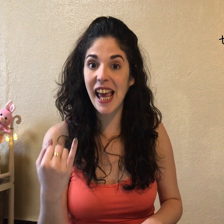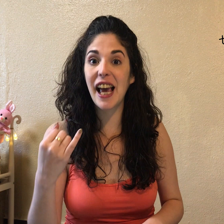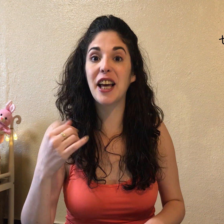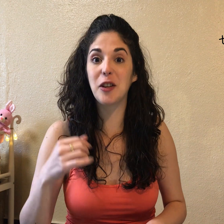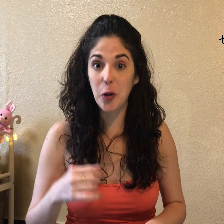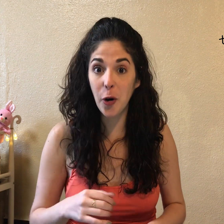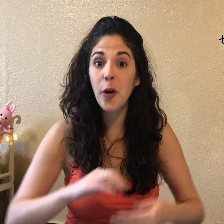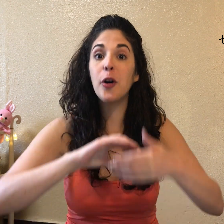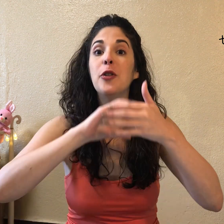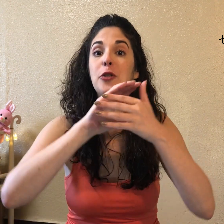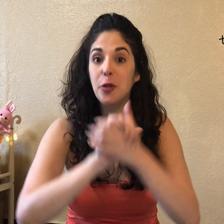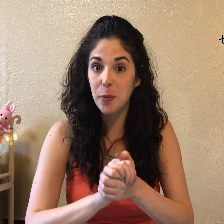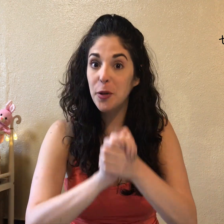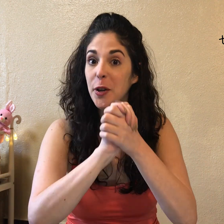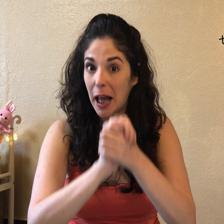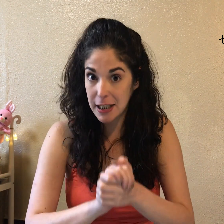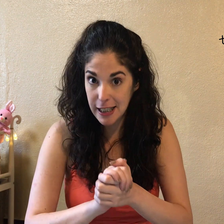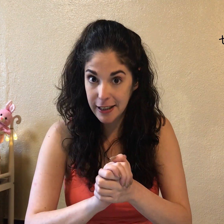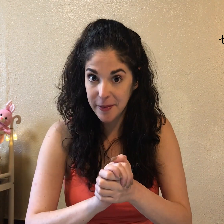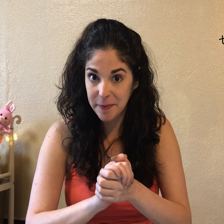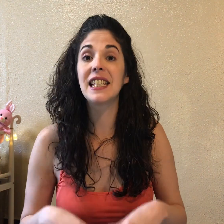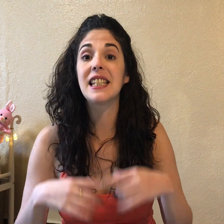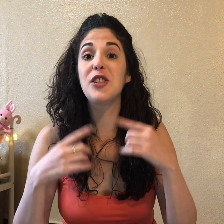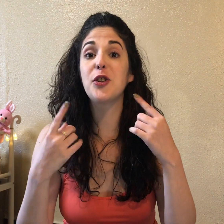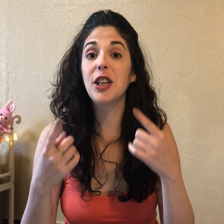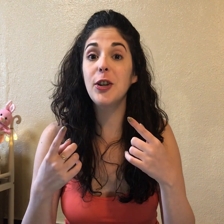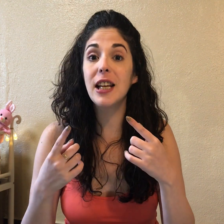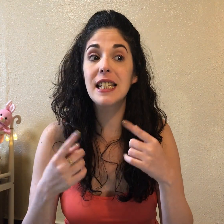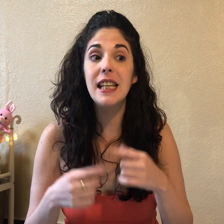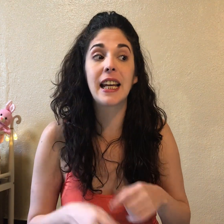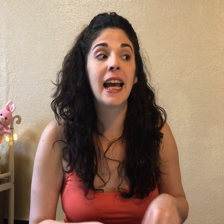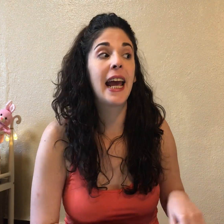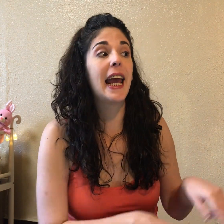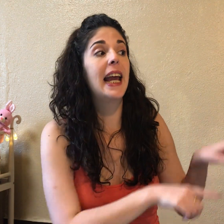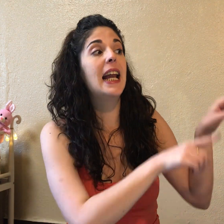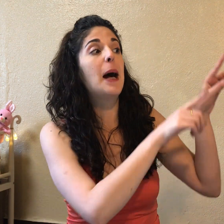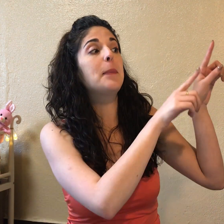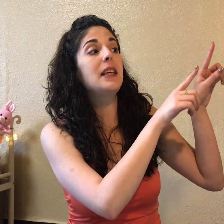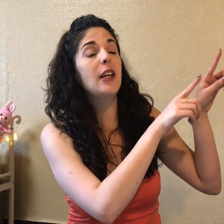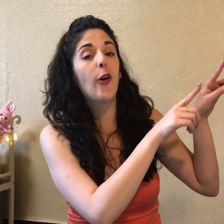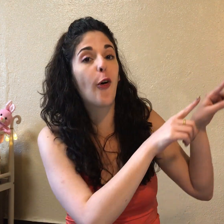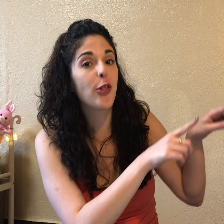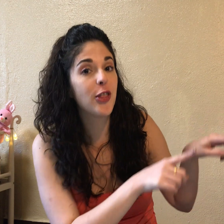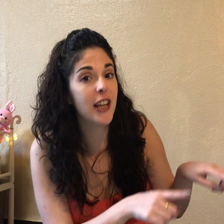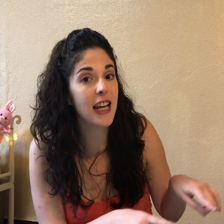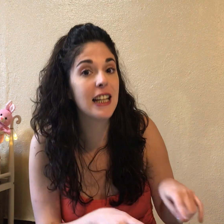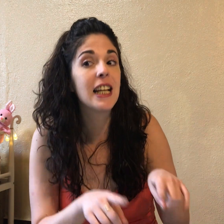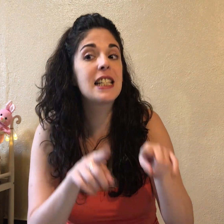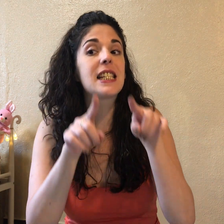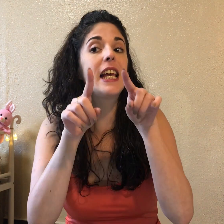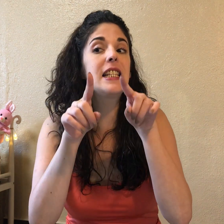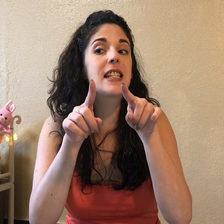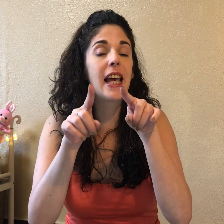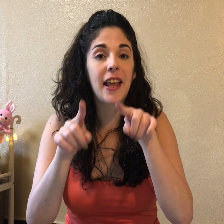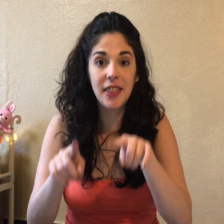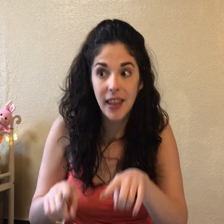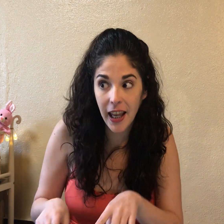Sensei no tomodachi. Si yo quiero decir el amigo del sensei de